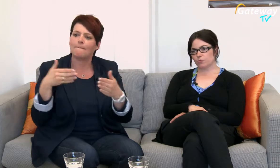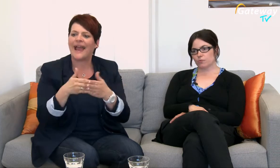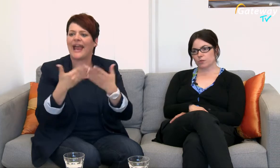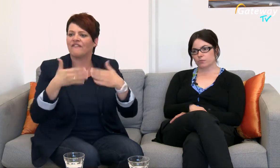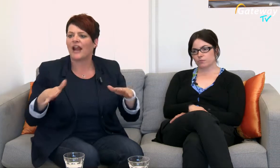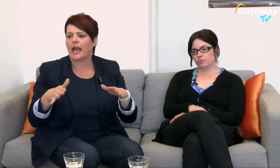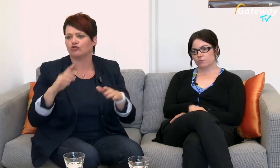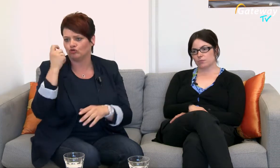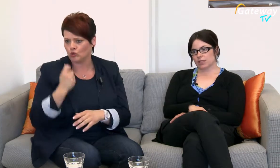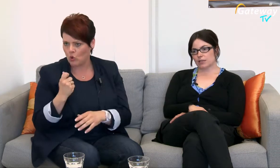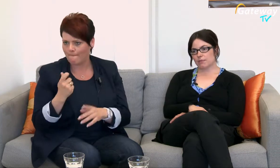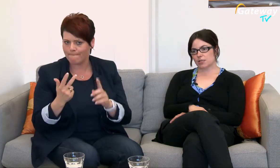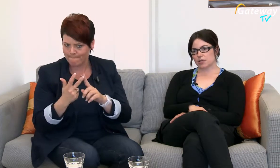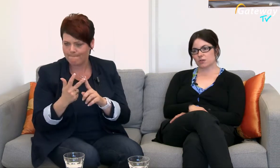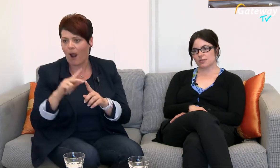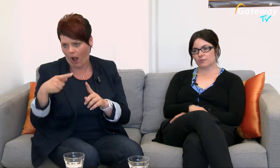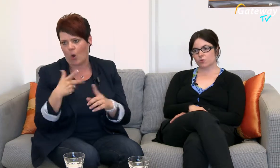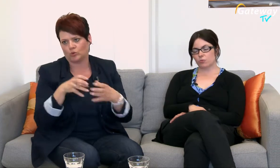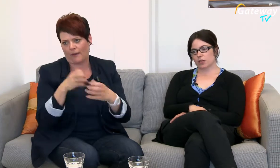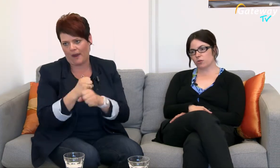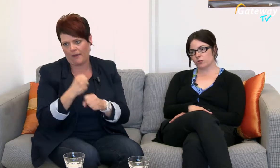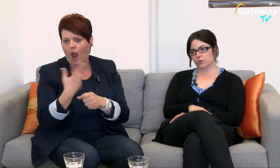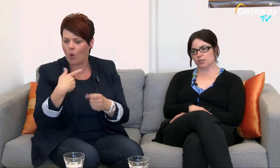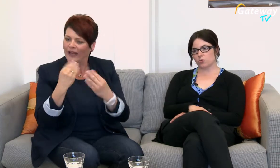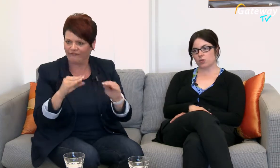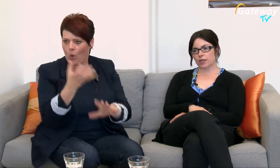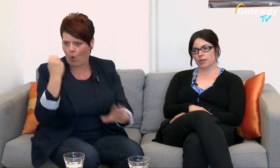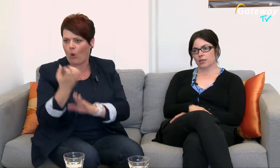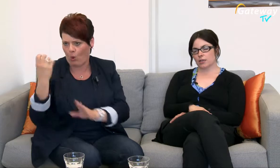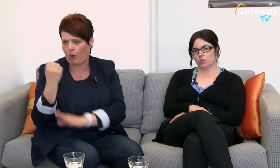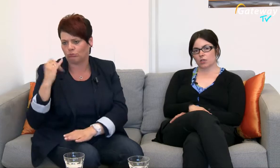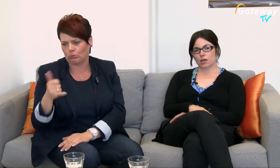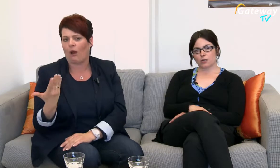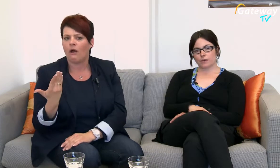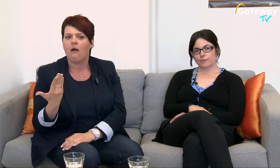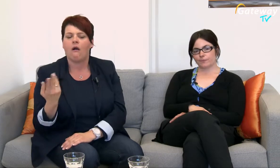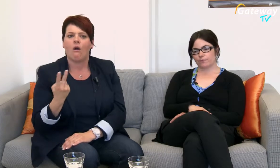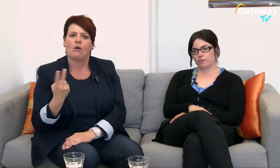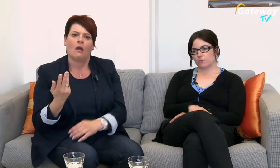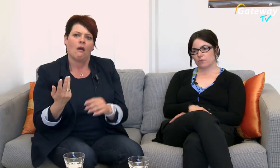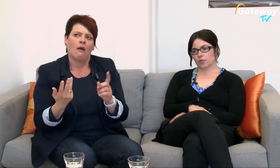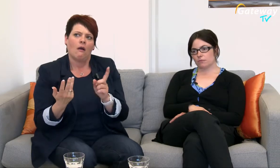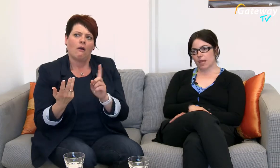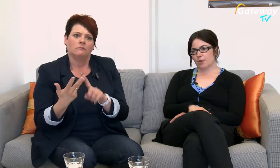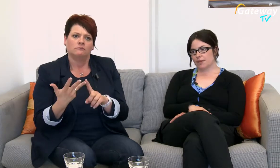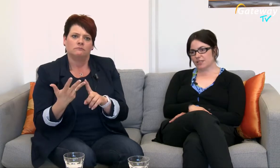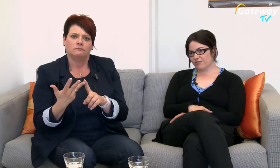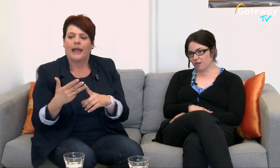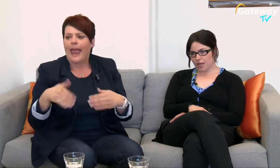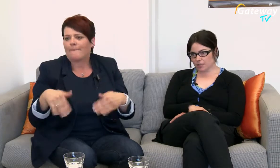Mit denen arbeite ich ja auch zusammen und hole mir da auch Informationen ein Oder Epilepsieverband